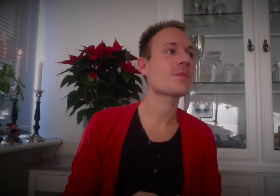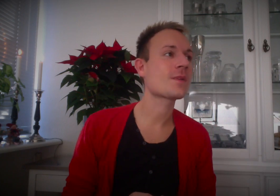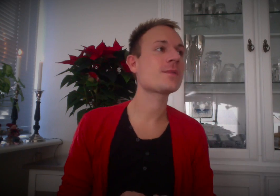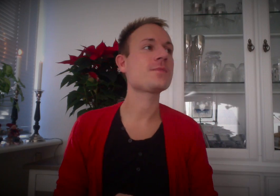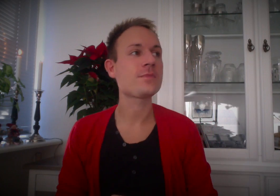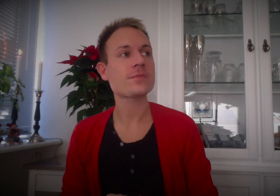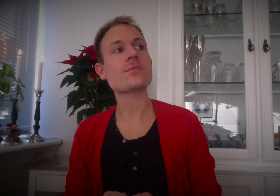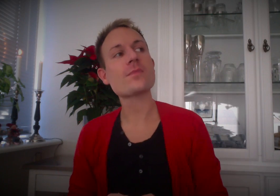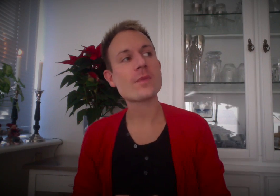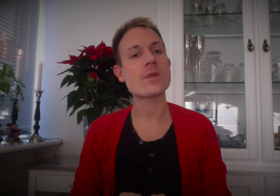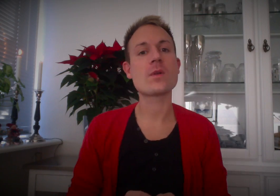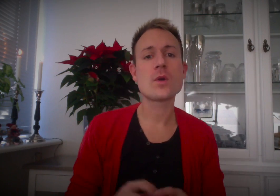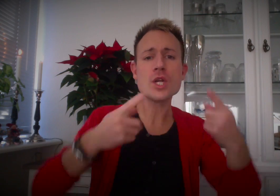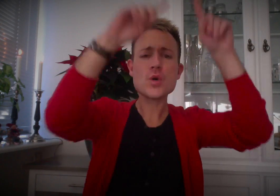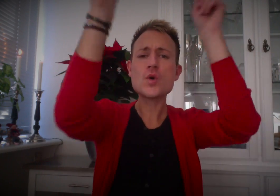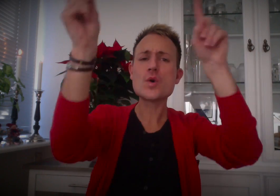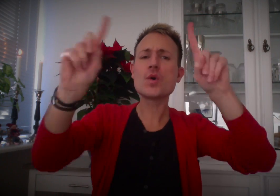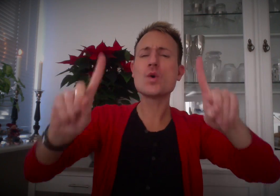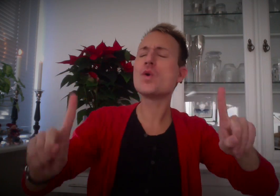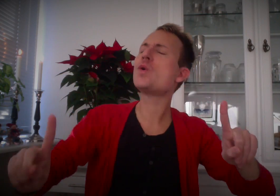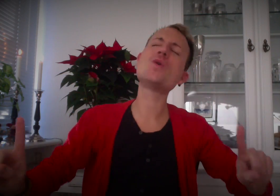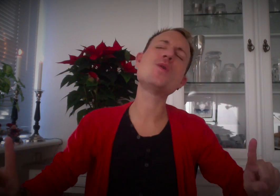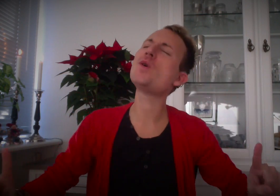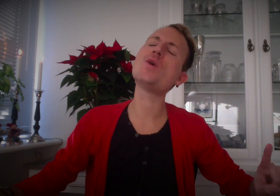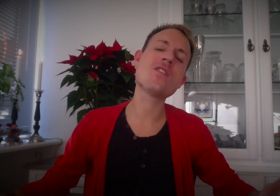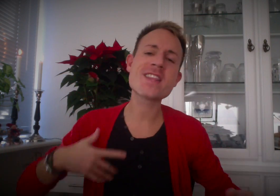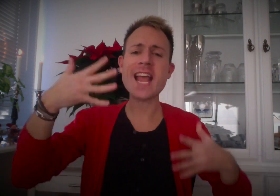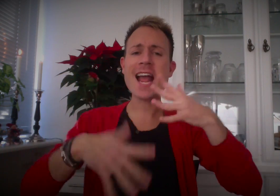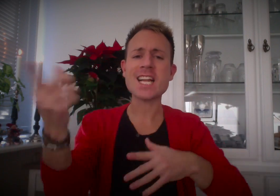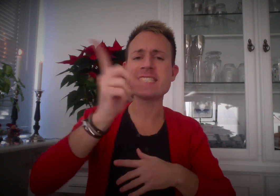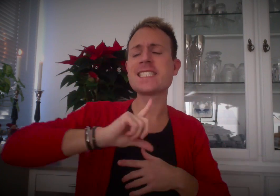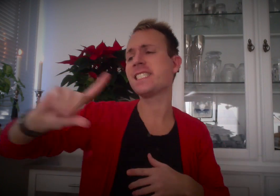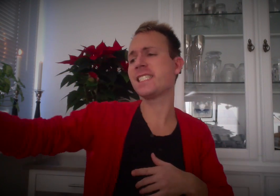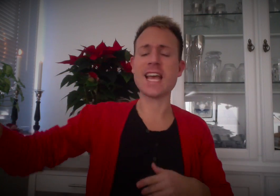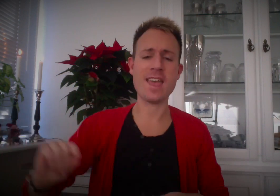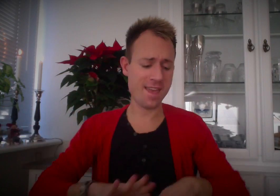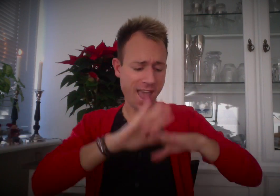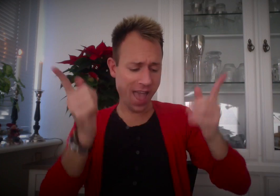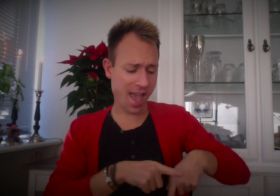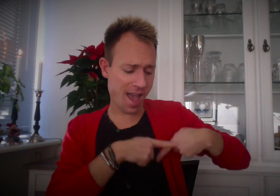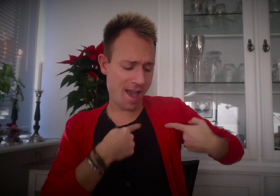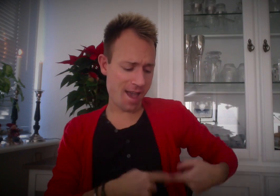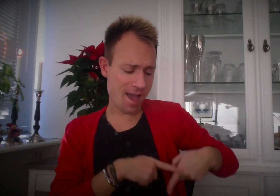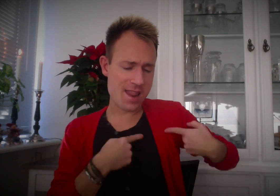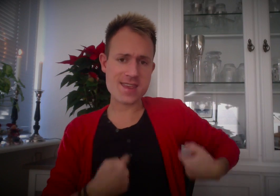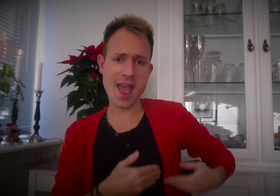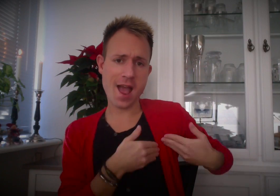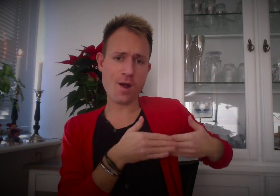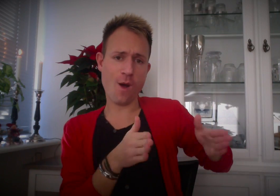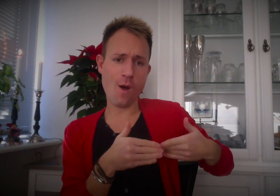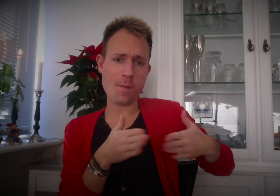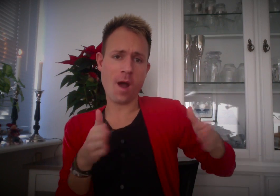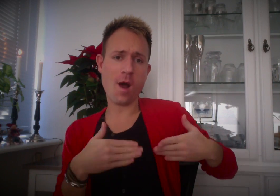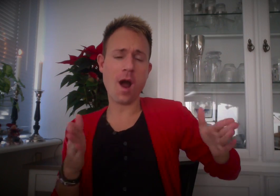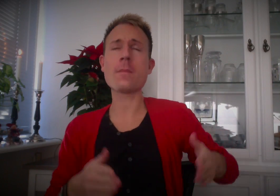Nu er det jul, den danser afsted Alle hjertet runger